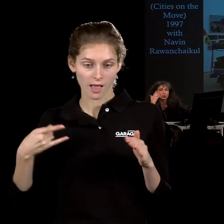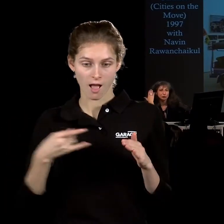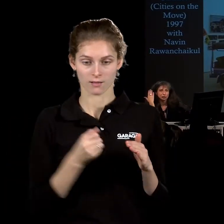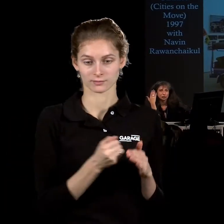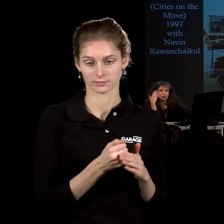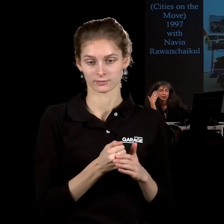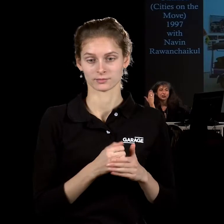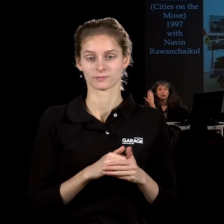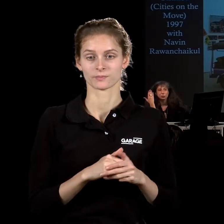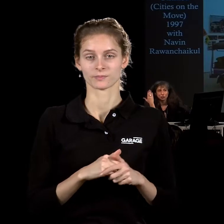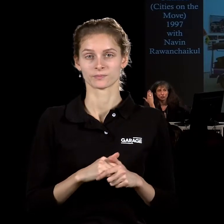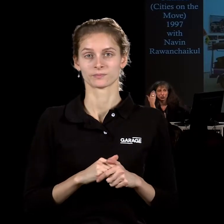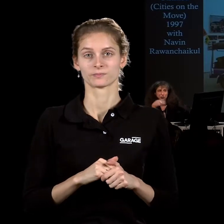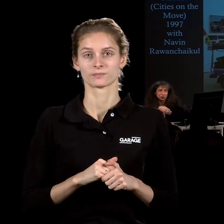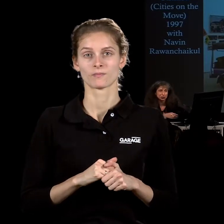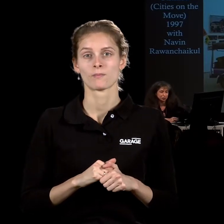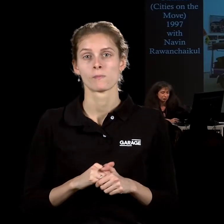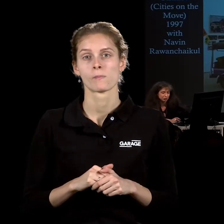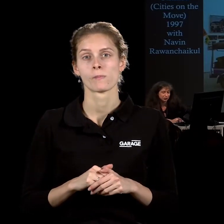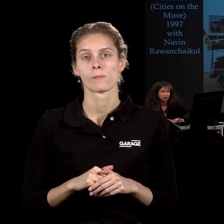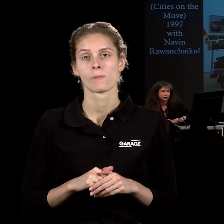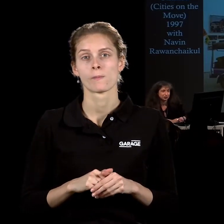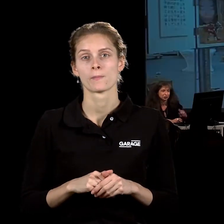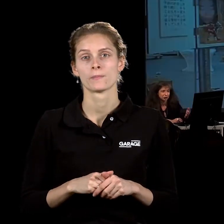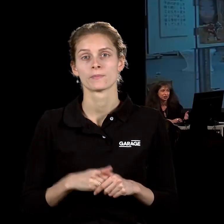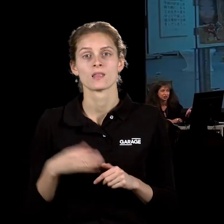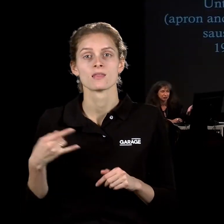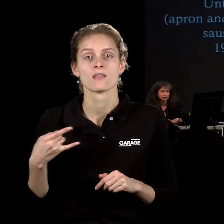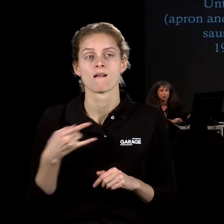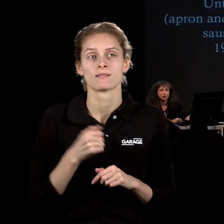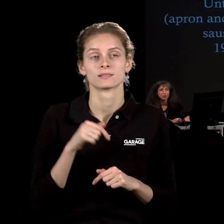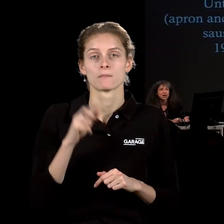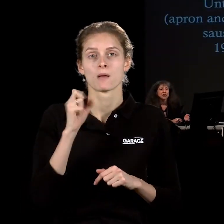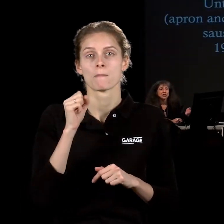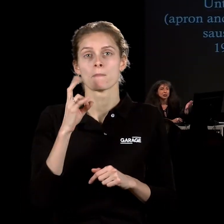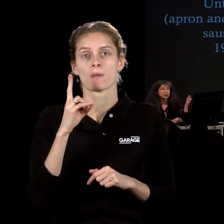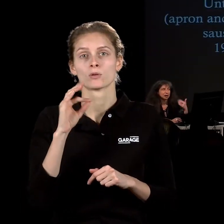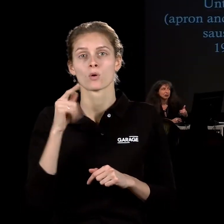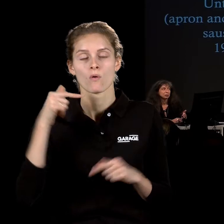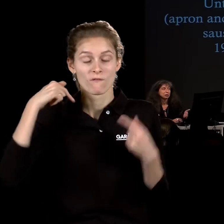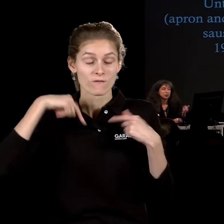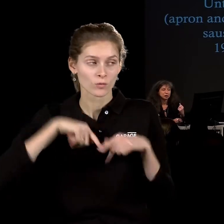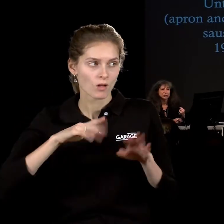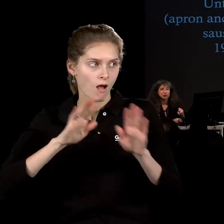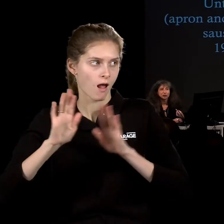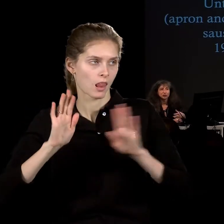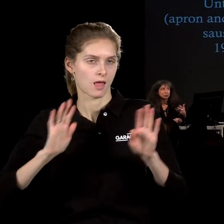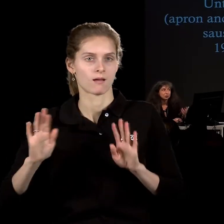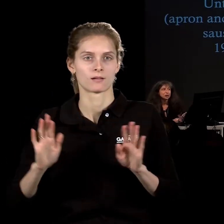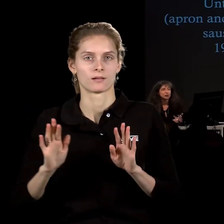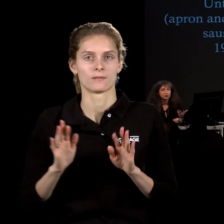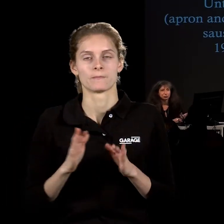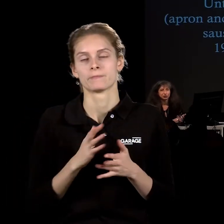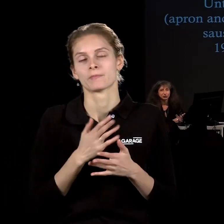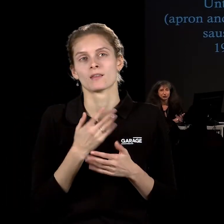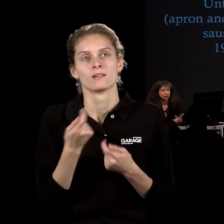происходят в такси в Бангкоке. Тоже такая совершенно прекрасная идея движения, дороги. Вся как бы немногочисленные